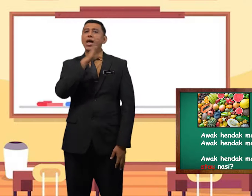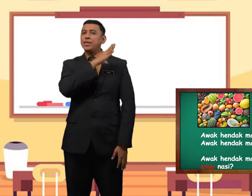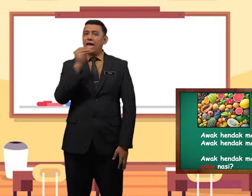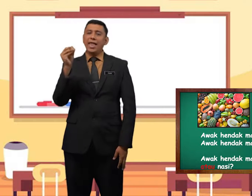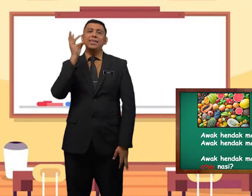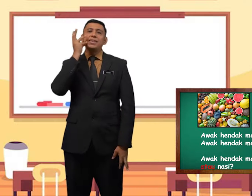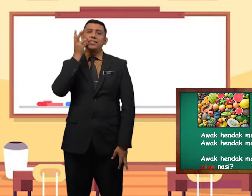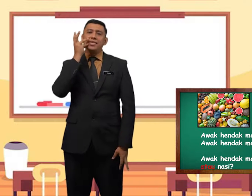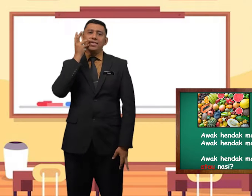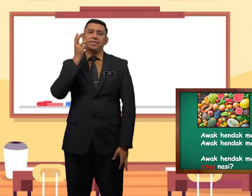dan nasi.